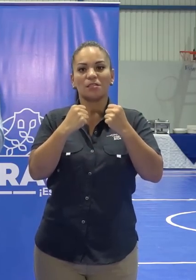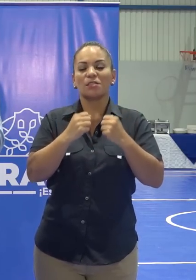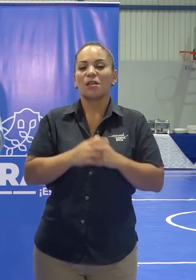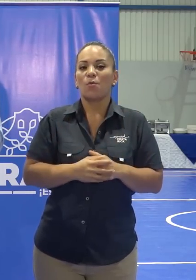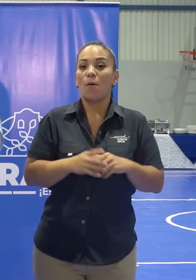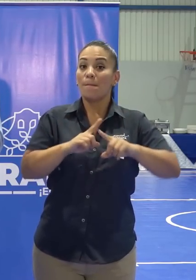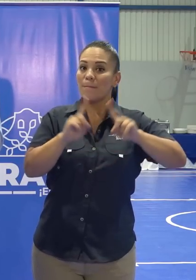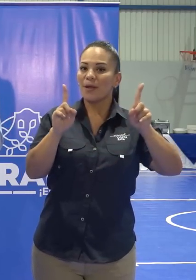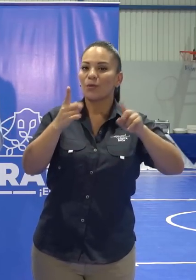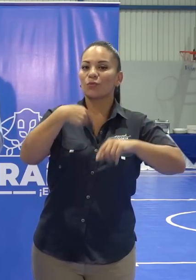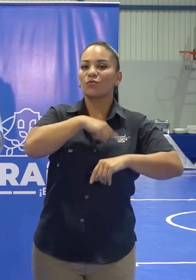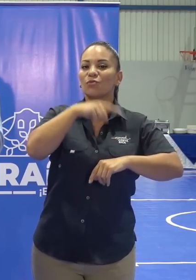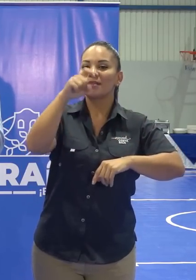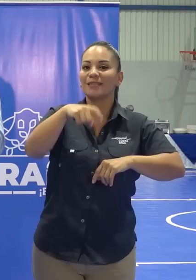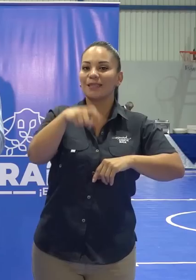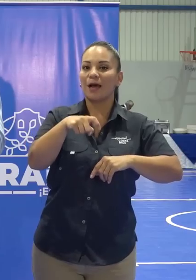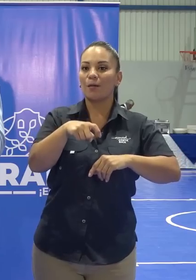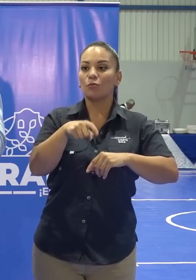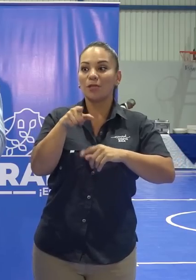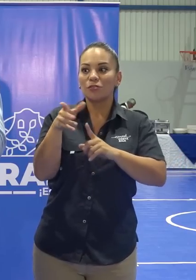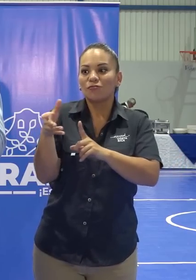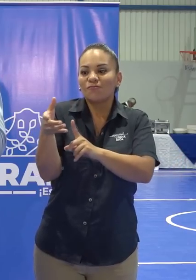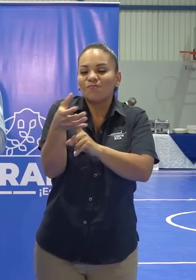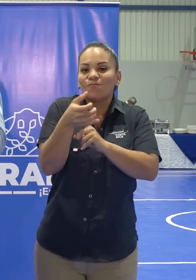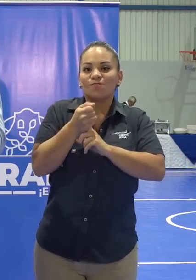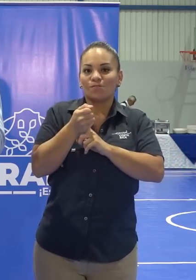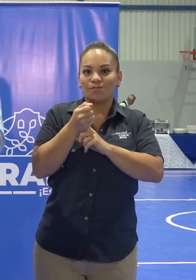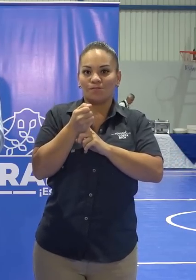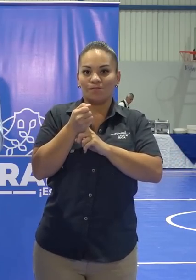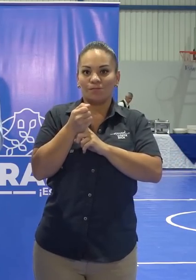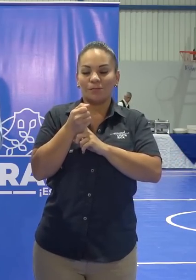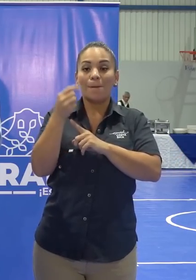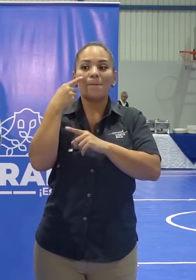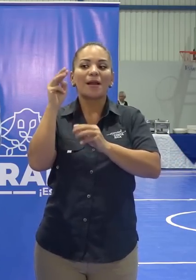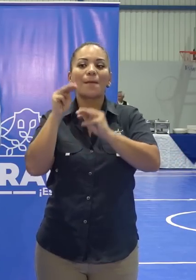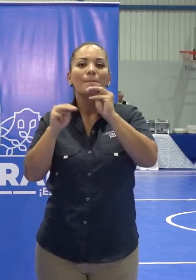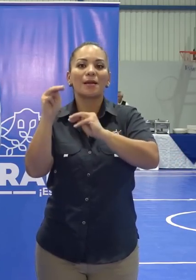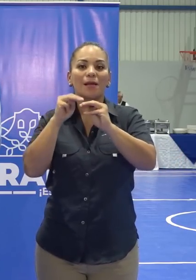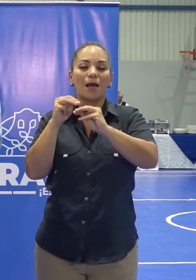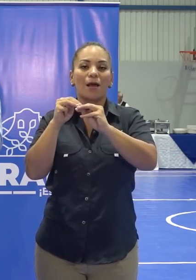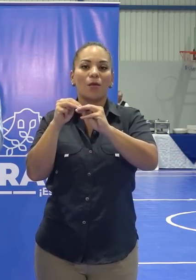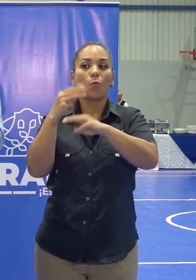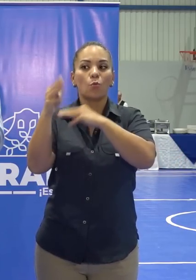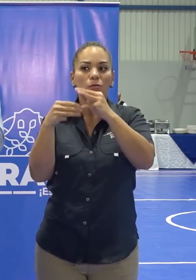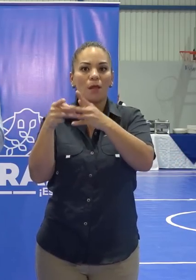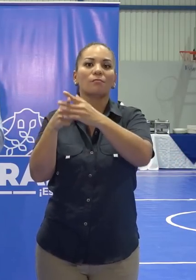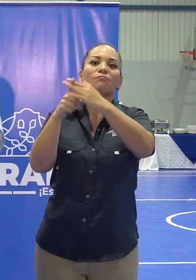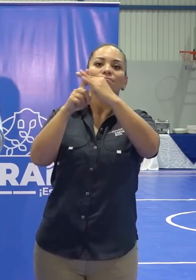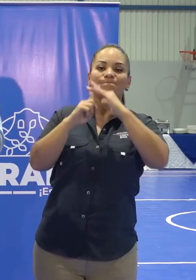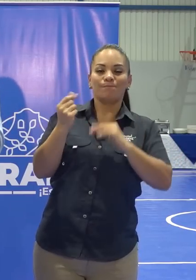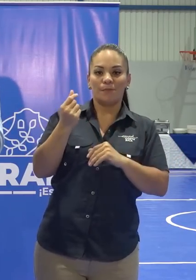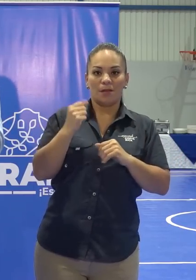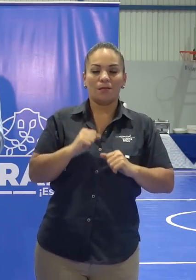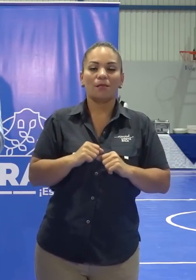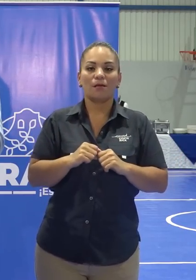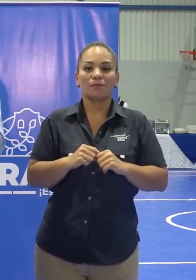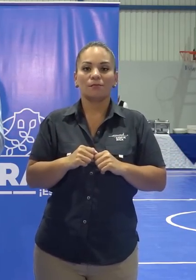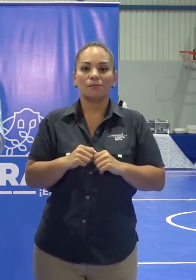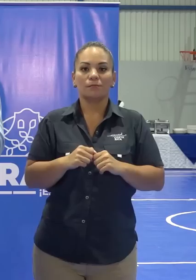Pero necesitamos anclar esas expectativas para que los mercados nos presten, poder ir a